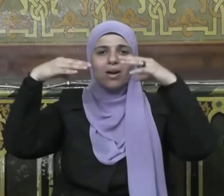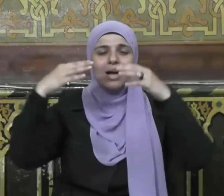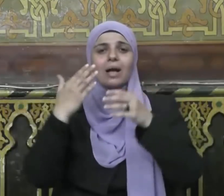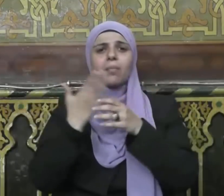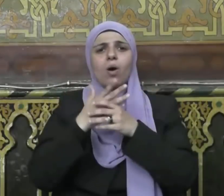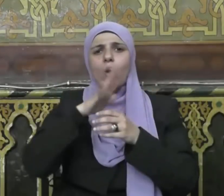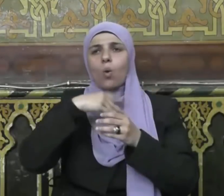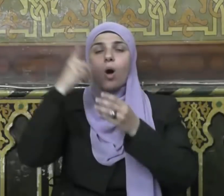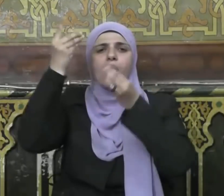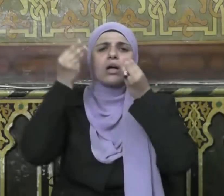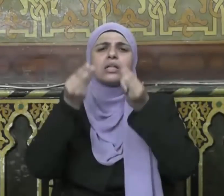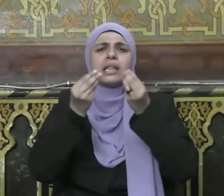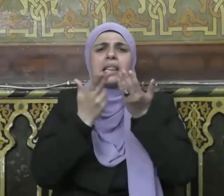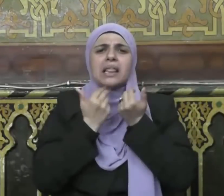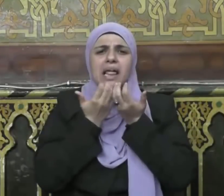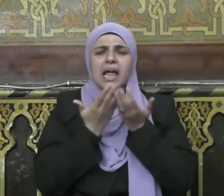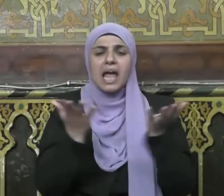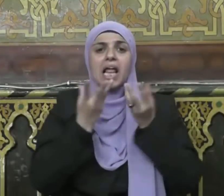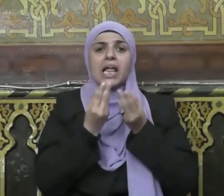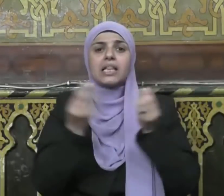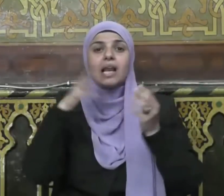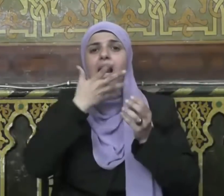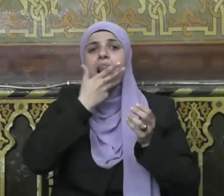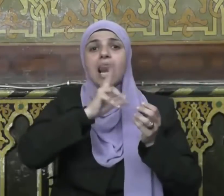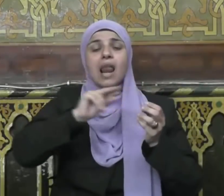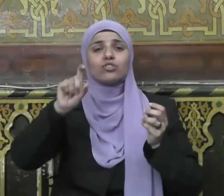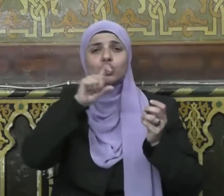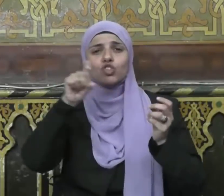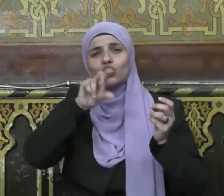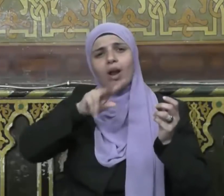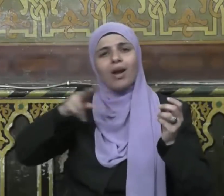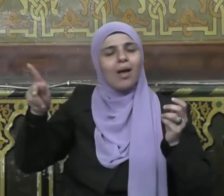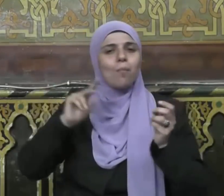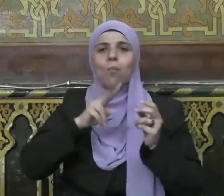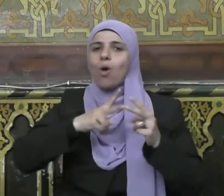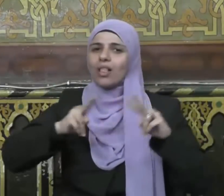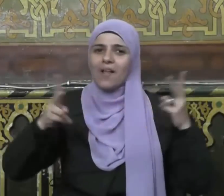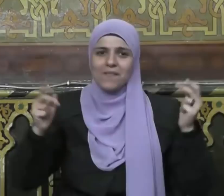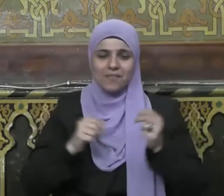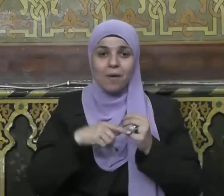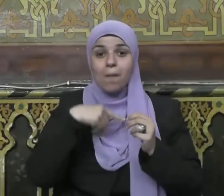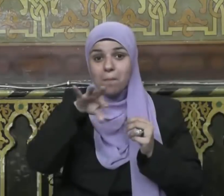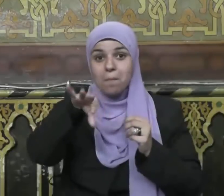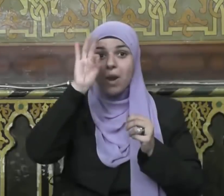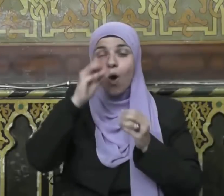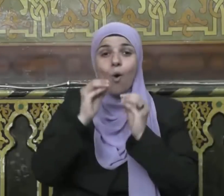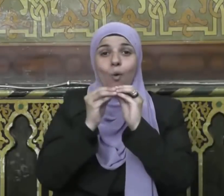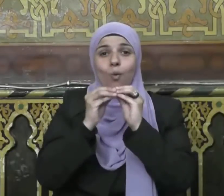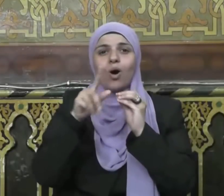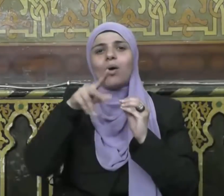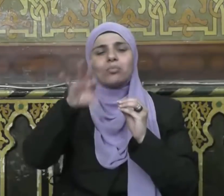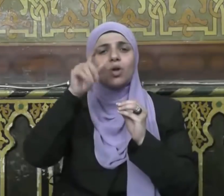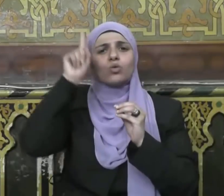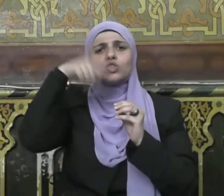حيث يقول الحق سبحانه شهر رمضان الذي أنزل فيه القرآن هدى للناس